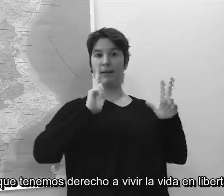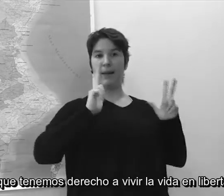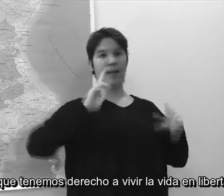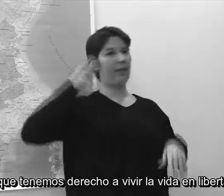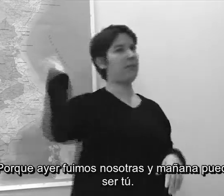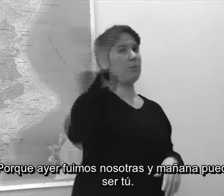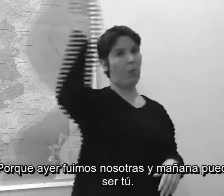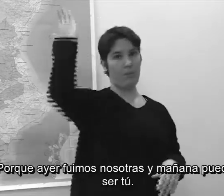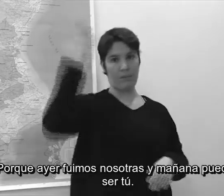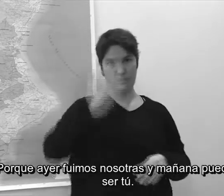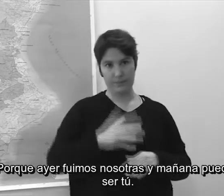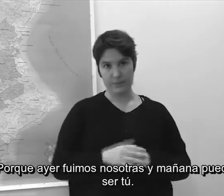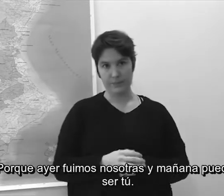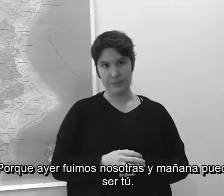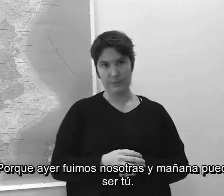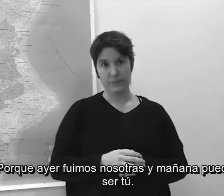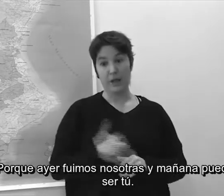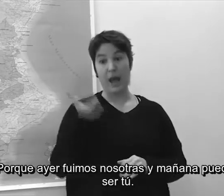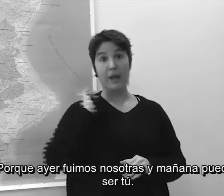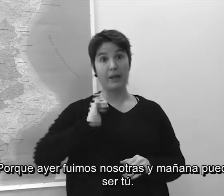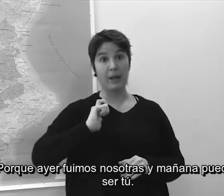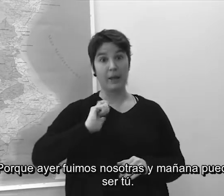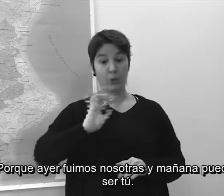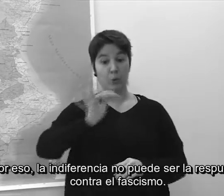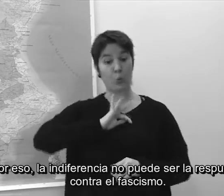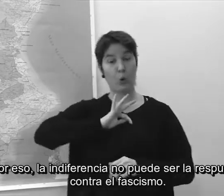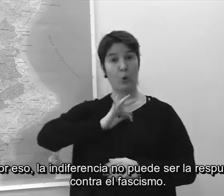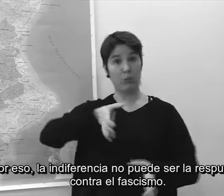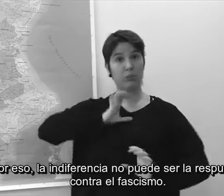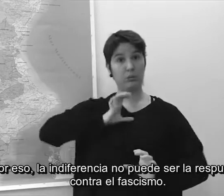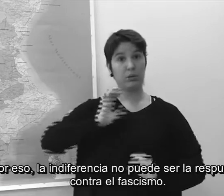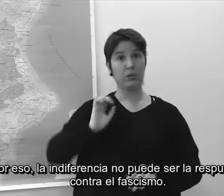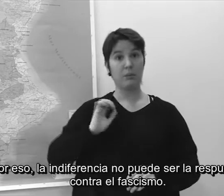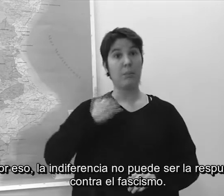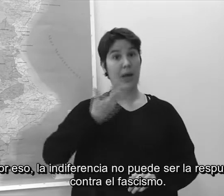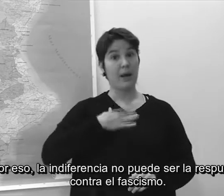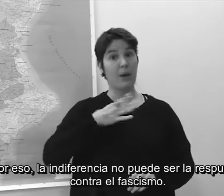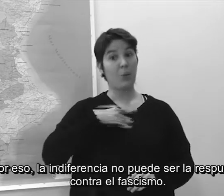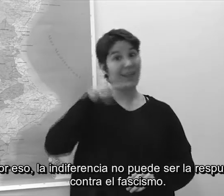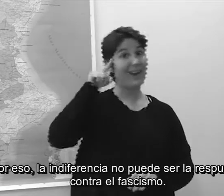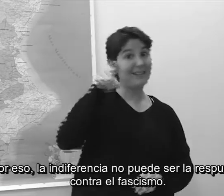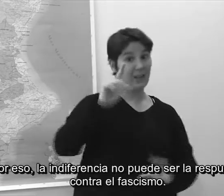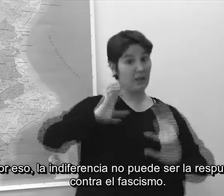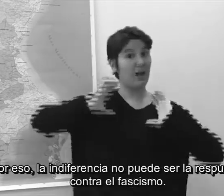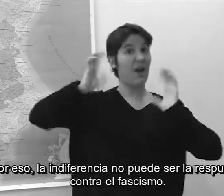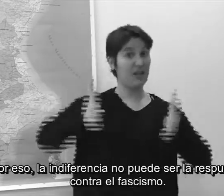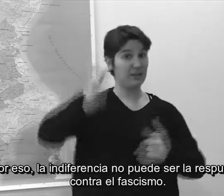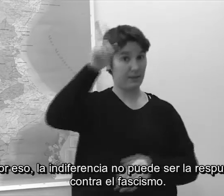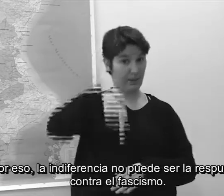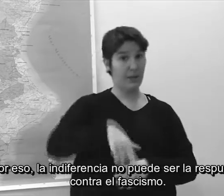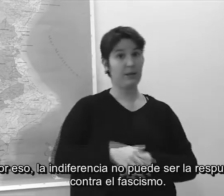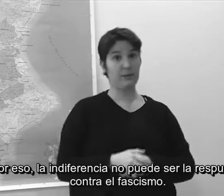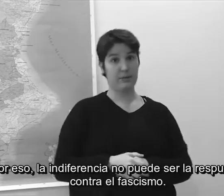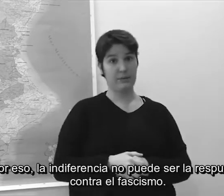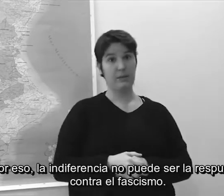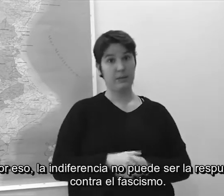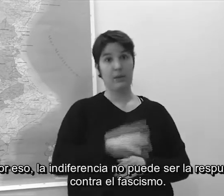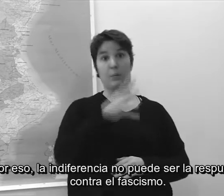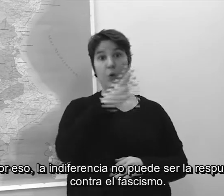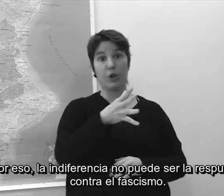i demà pots ser tu. Per a això, la indiferència mai